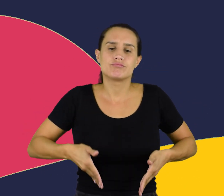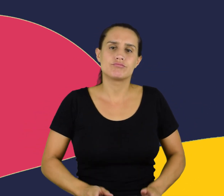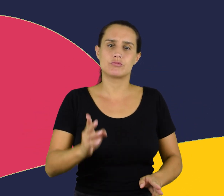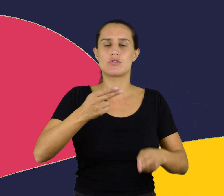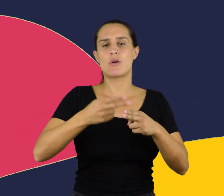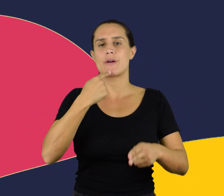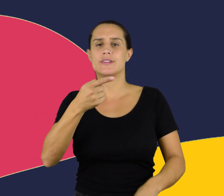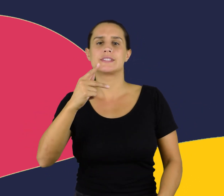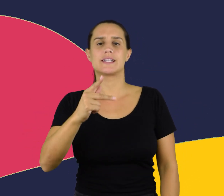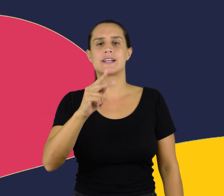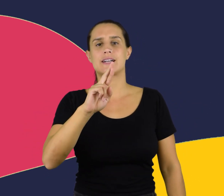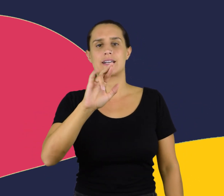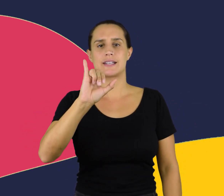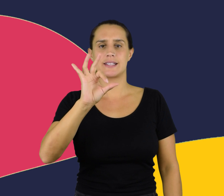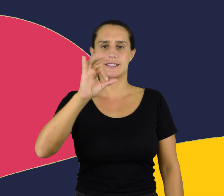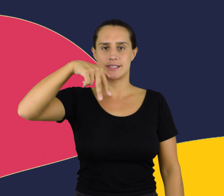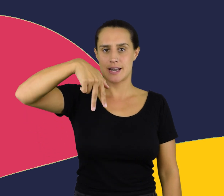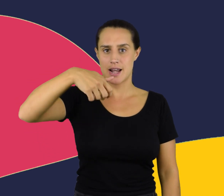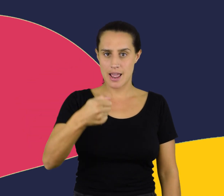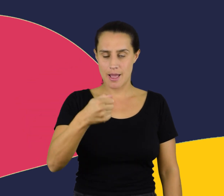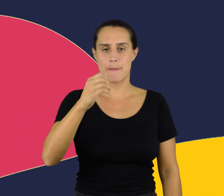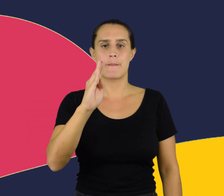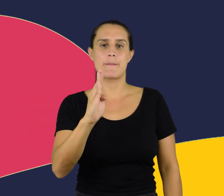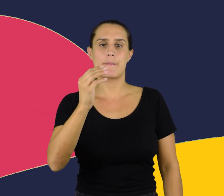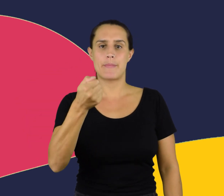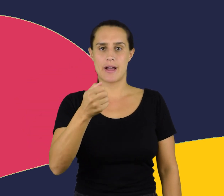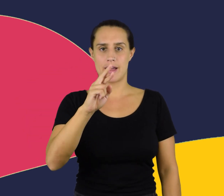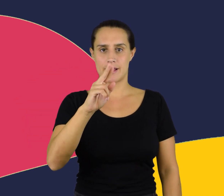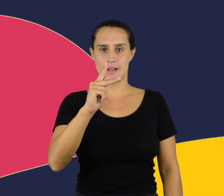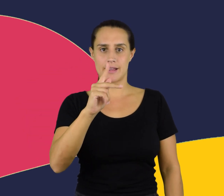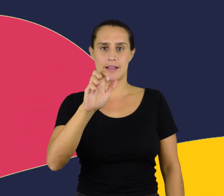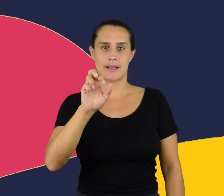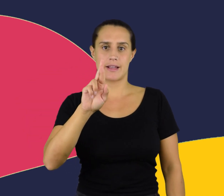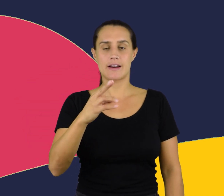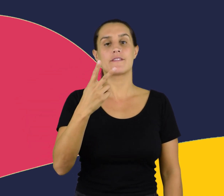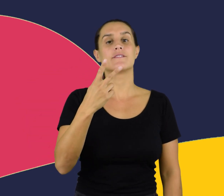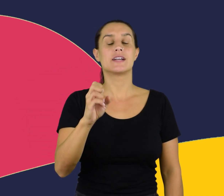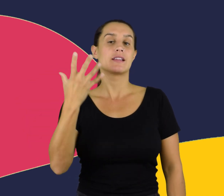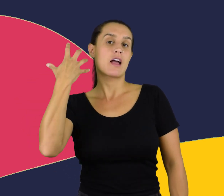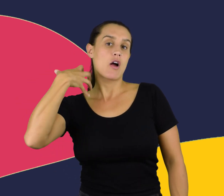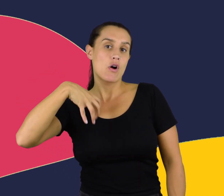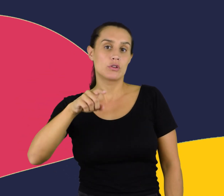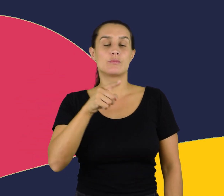Parker El 20 de agosto de 1963 en el Bronx, Nueva York